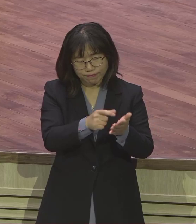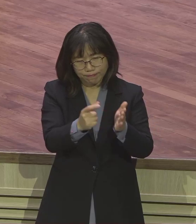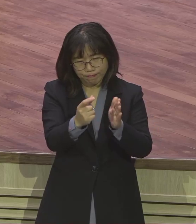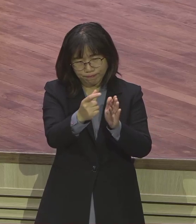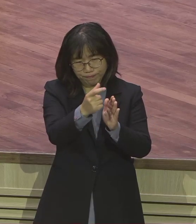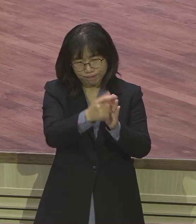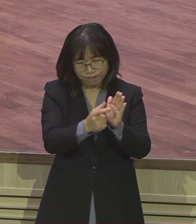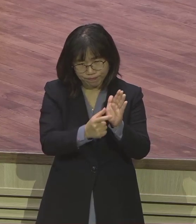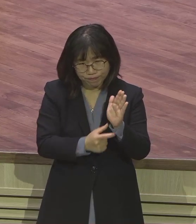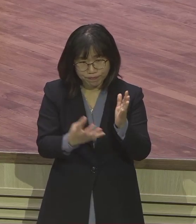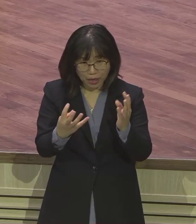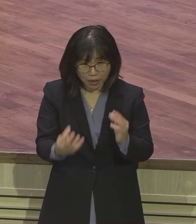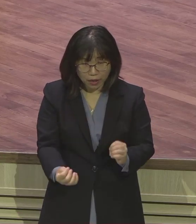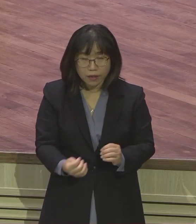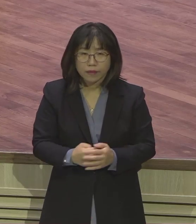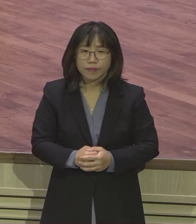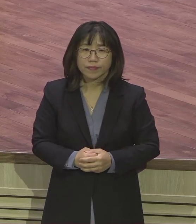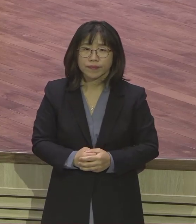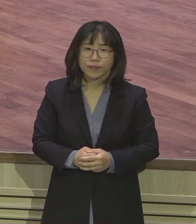모세의 부모가 이미 모세에게서